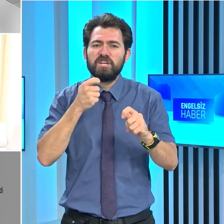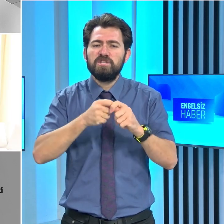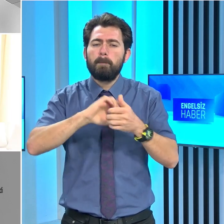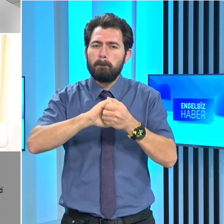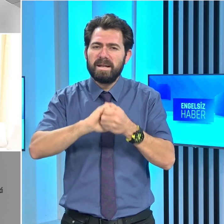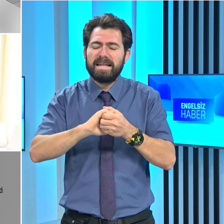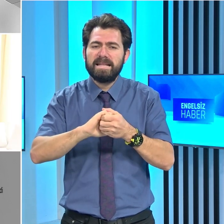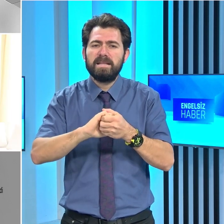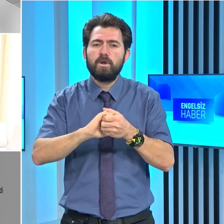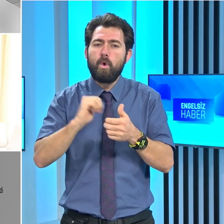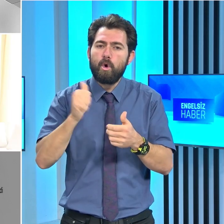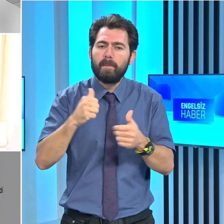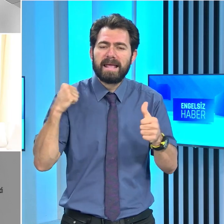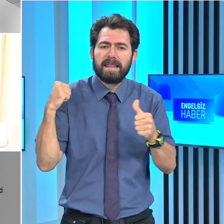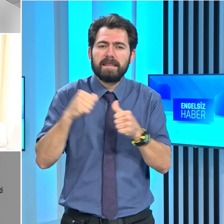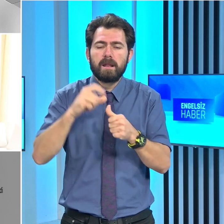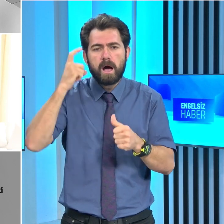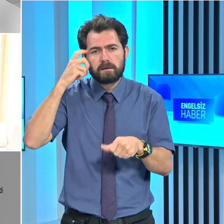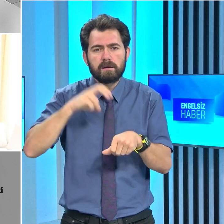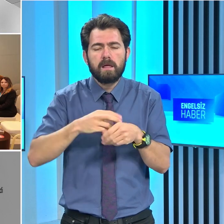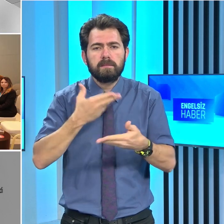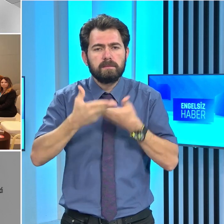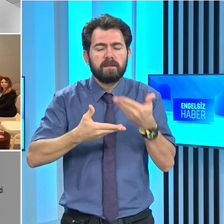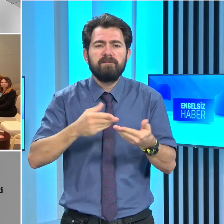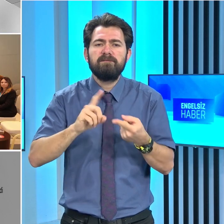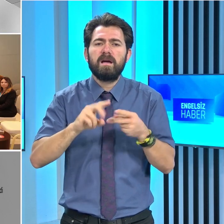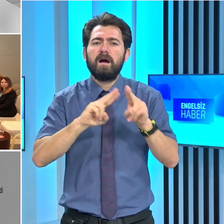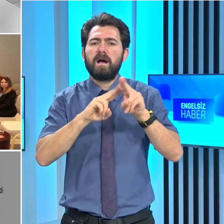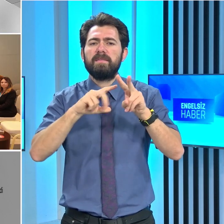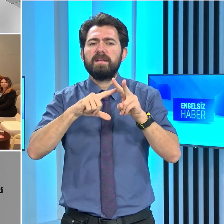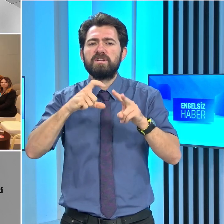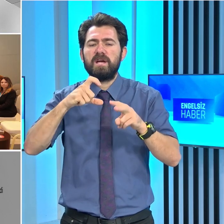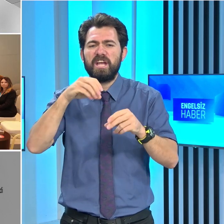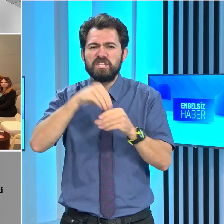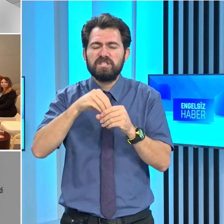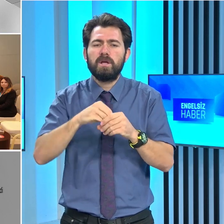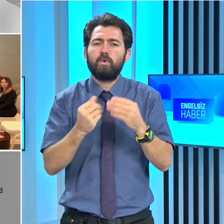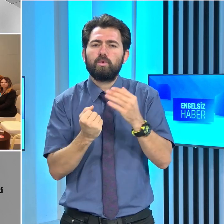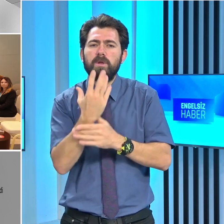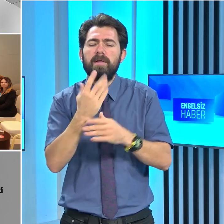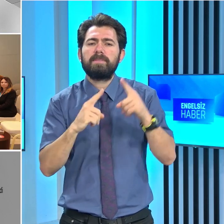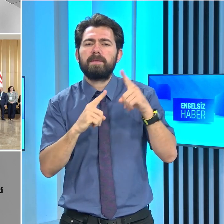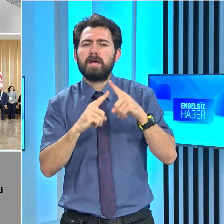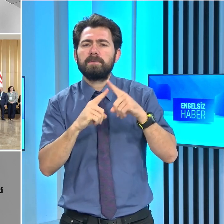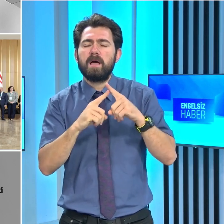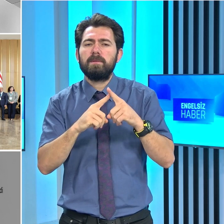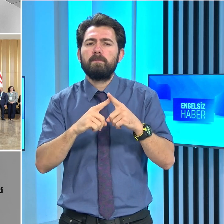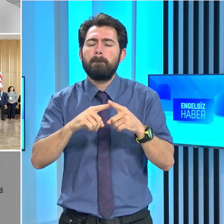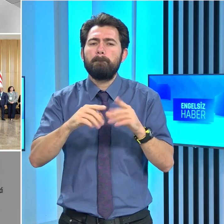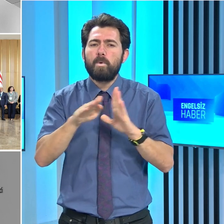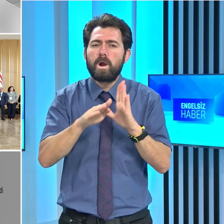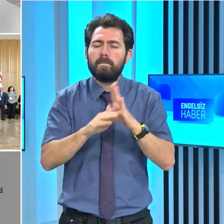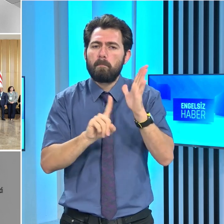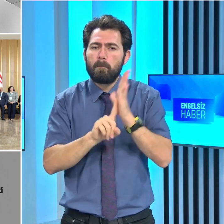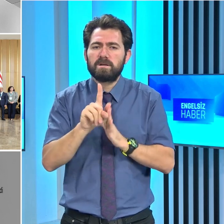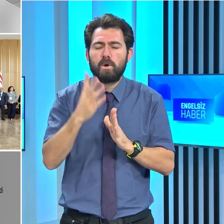hatırlattığını ve Kuzey Kırbısürk Cumhuriyeti'nde kurulan Transplant Programı'nın başarısından da söz etti.